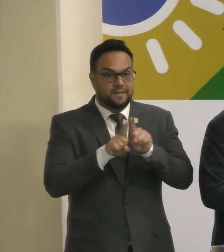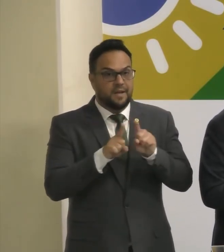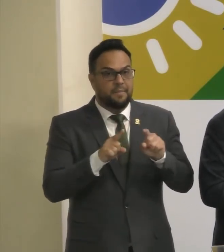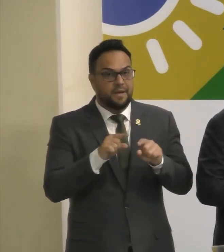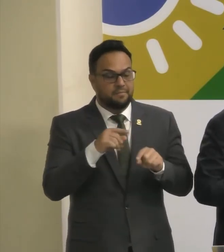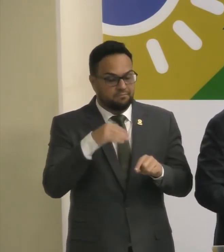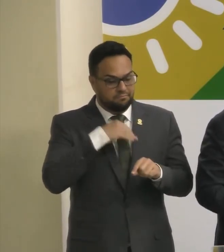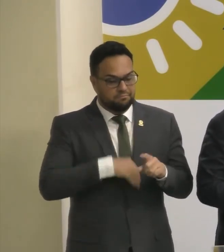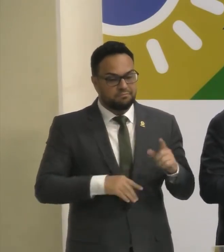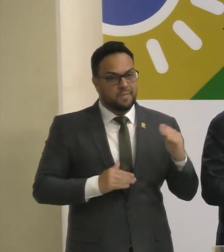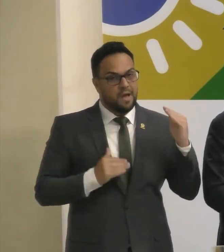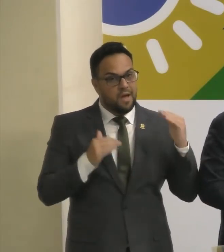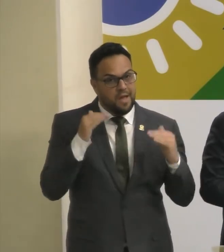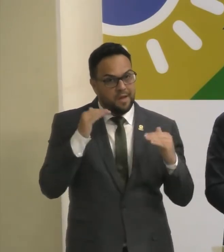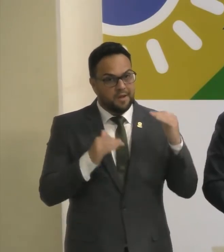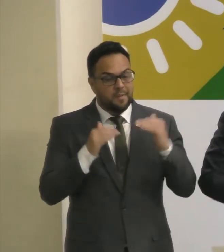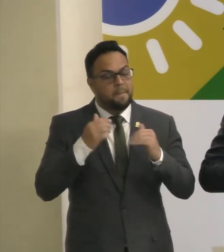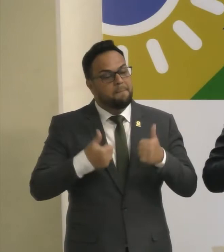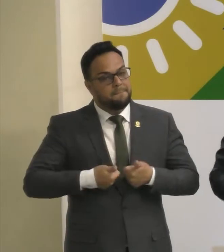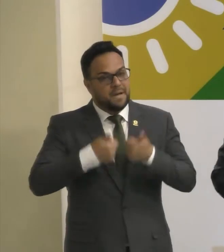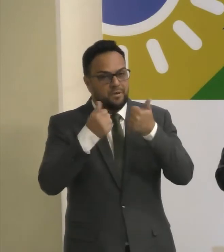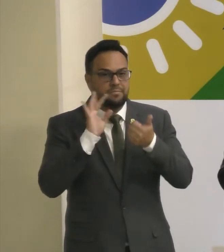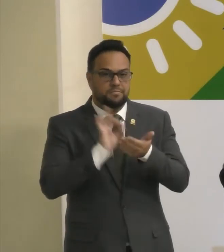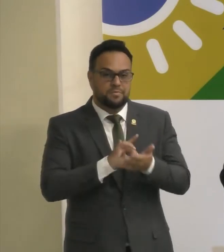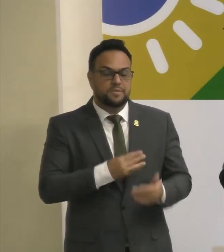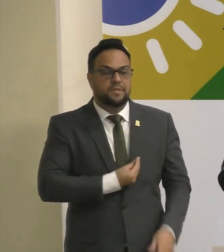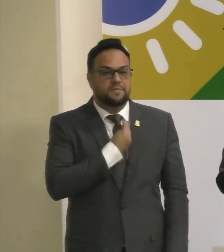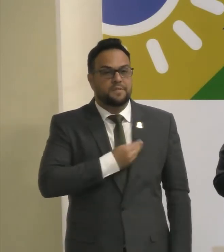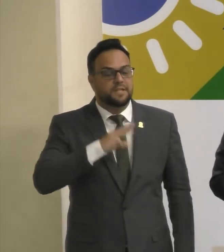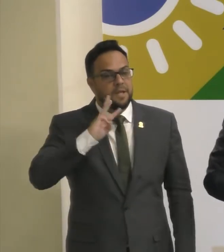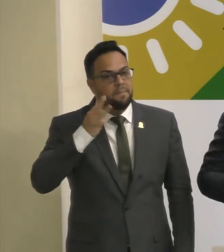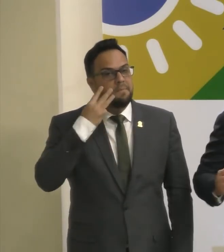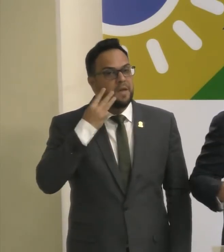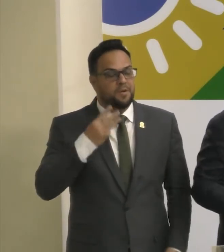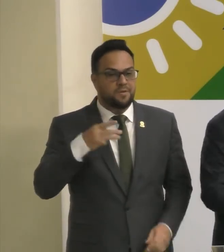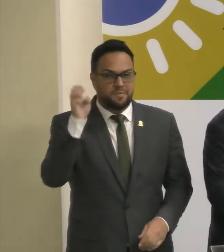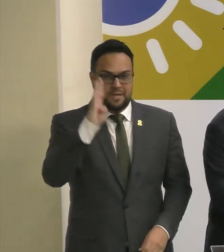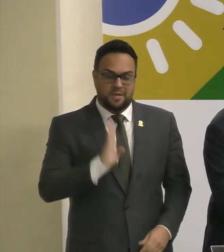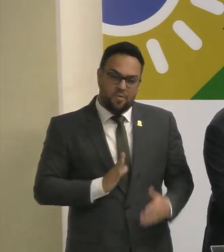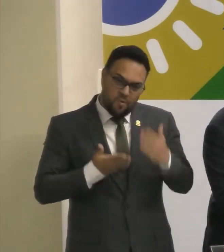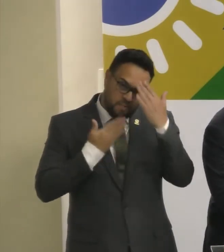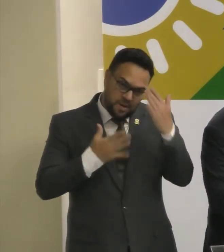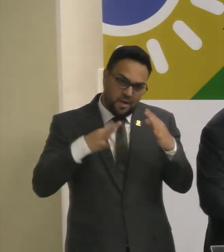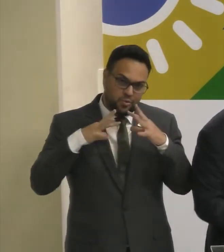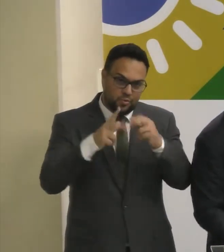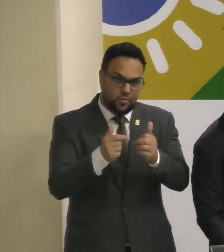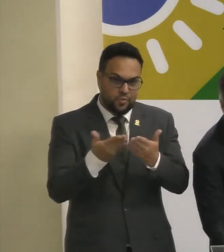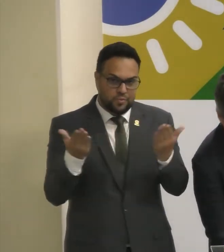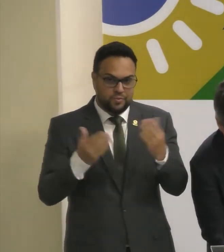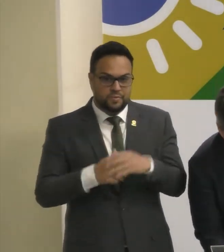doméstico. Isso é melhoria real na vida de milhões de brasileiros. Muito obrigado a todos os senhores.